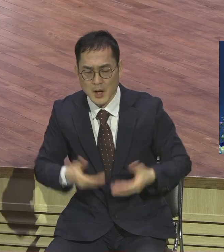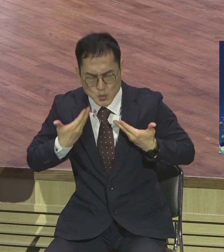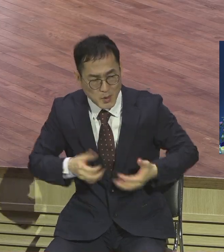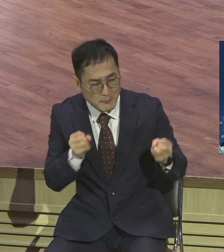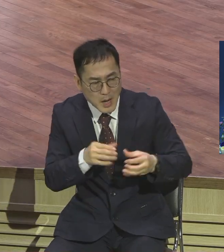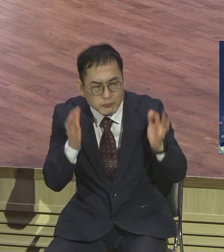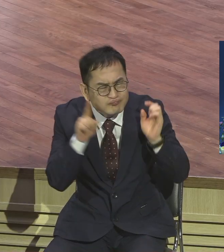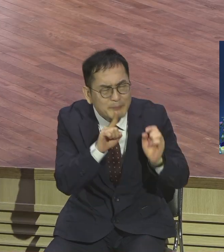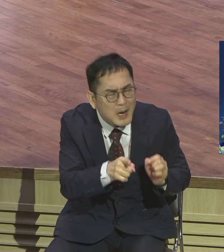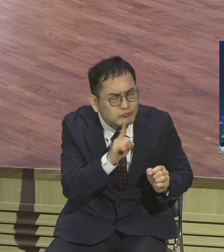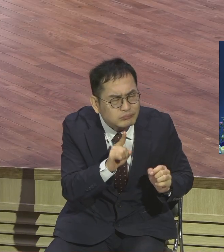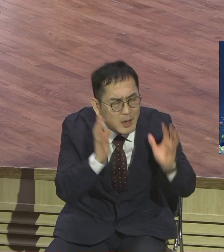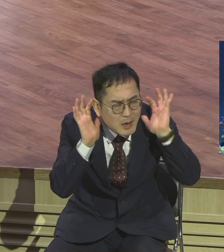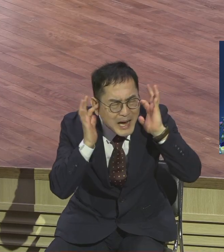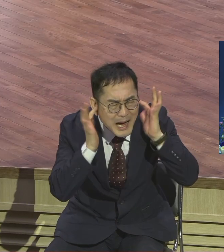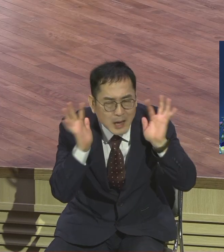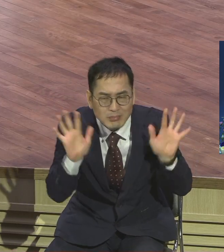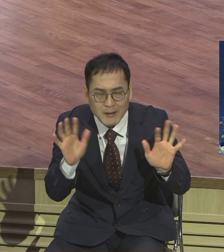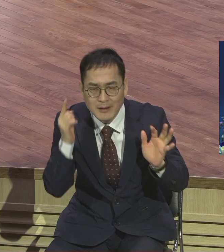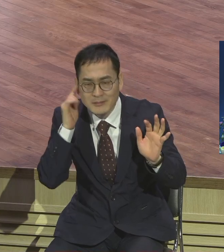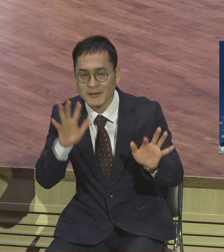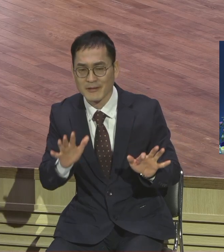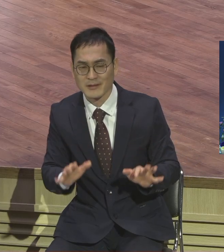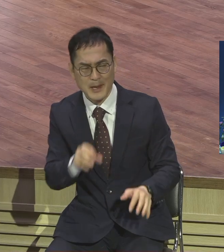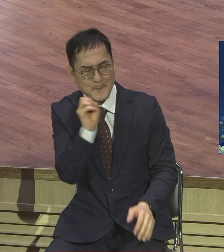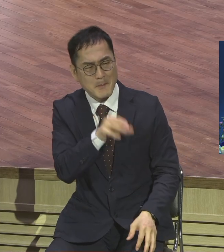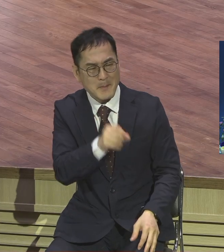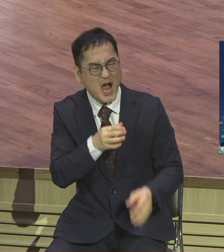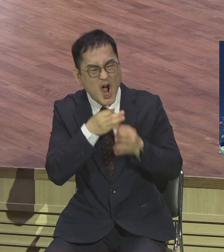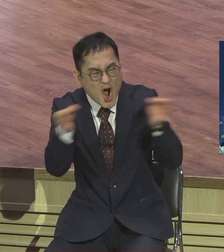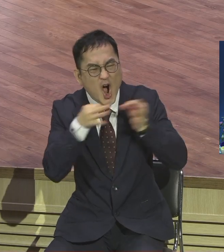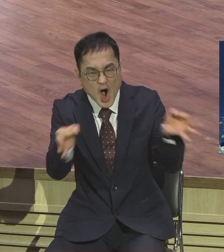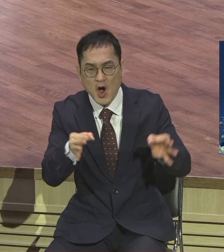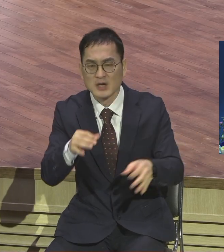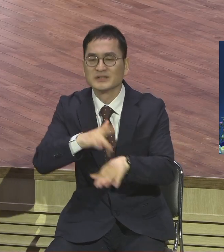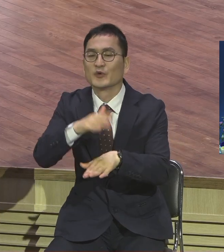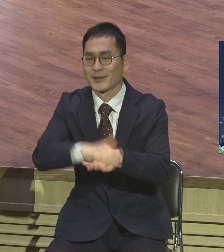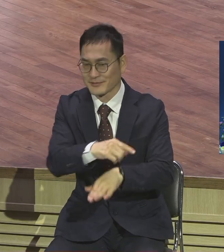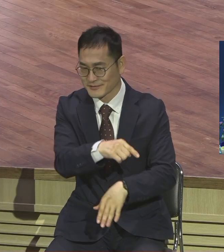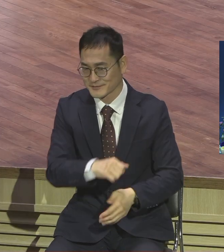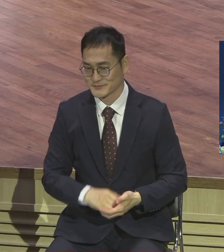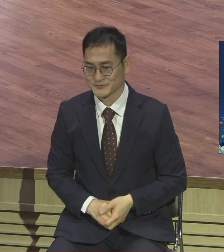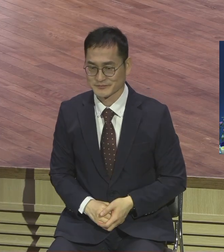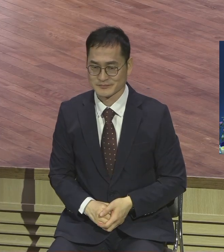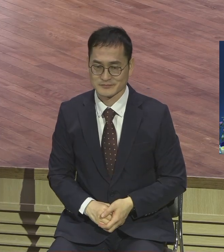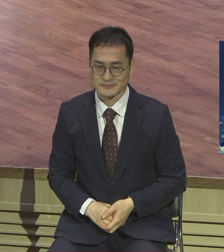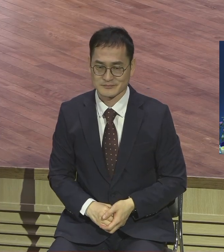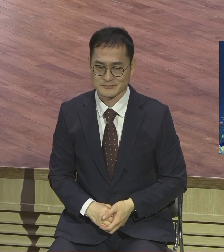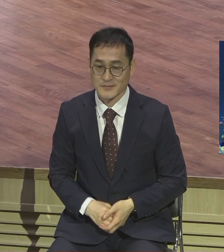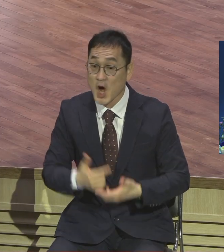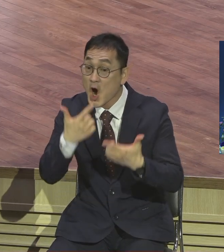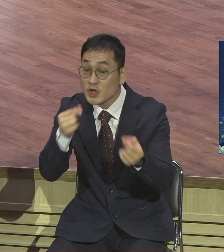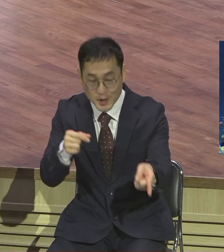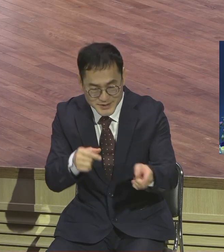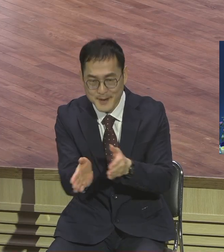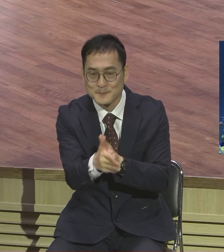그래서 이 사람들 다 어부 출신이나 그렇다 말이에요 그래서 누가 보면 구장에 보면